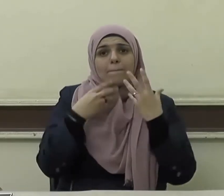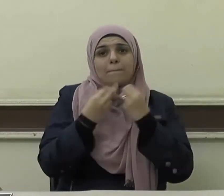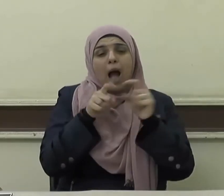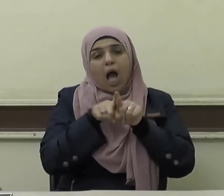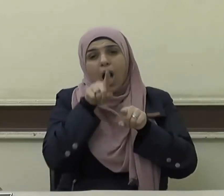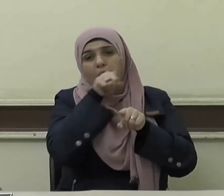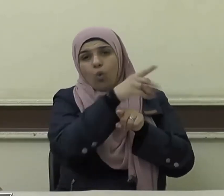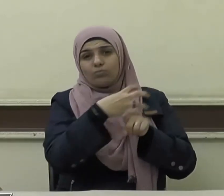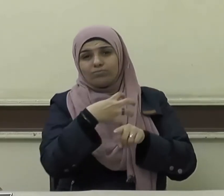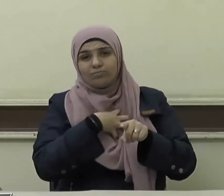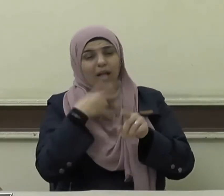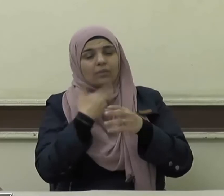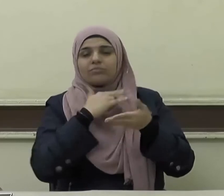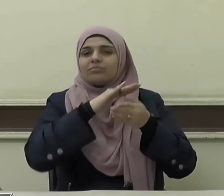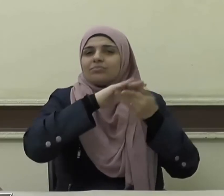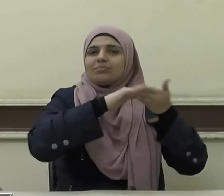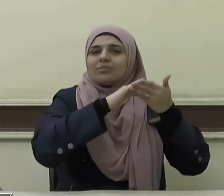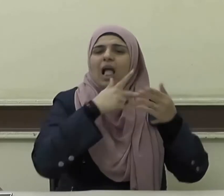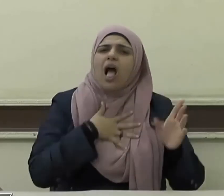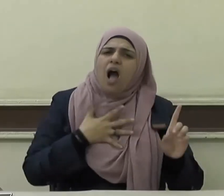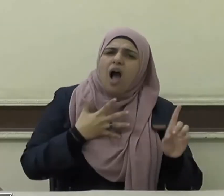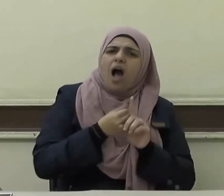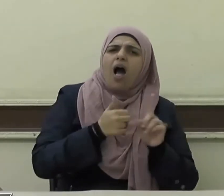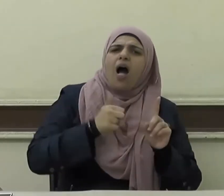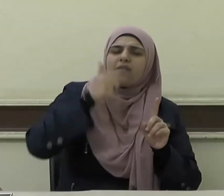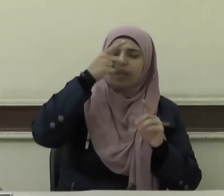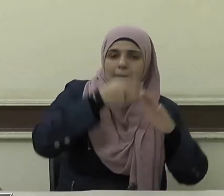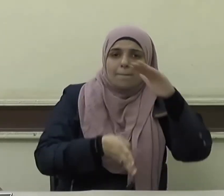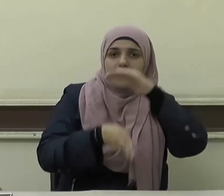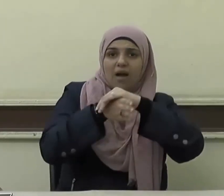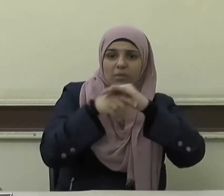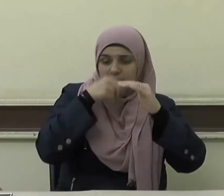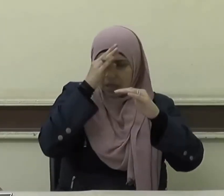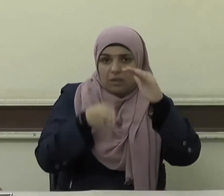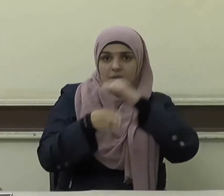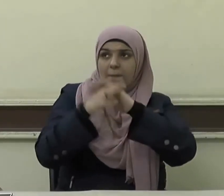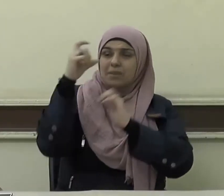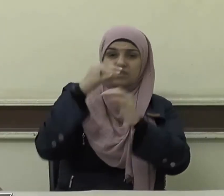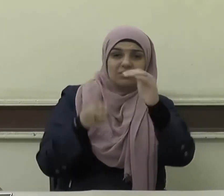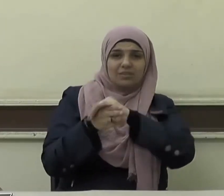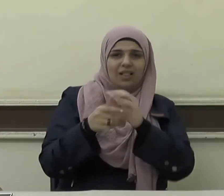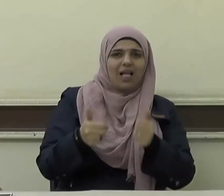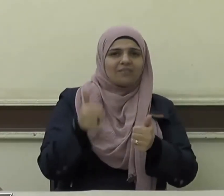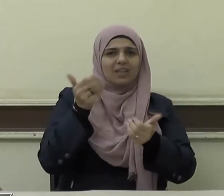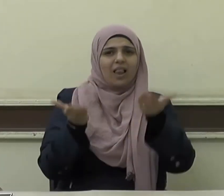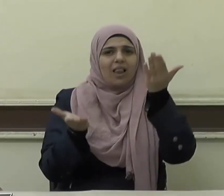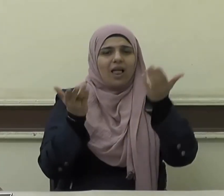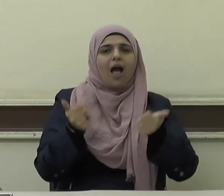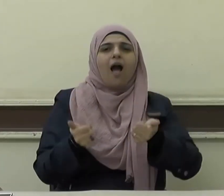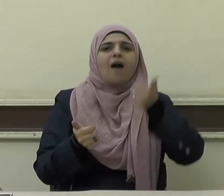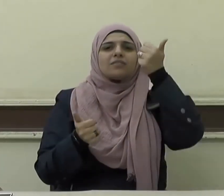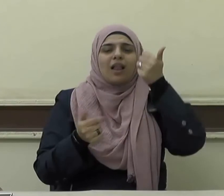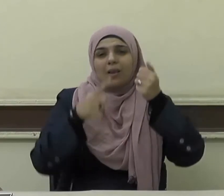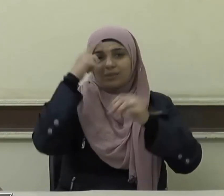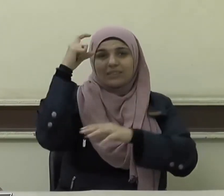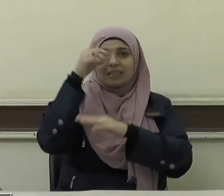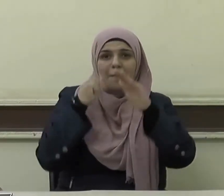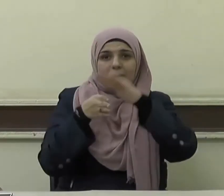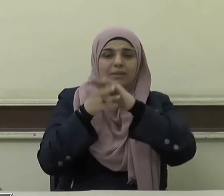في حاجة أحب إلي من أن أعتكف في هذا المسجد يعني مسجد